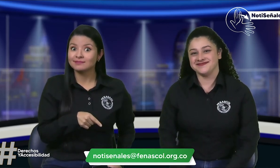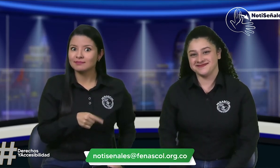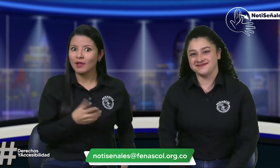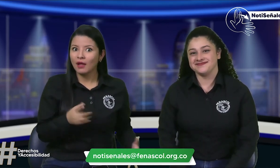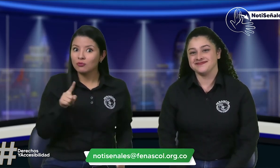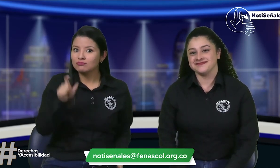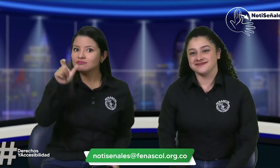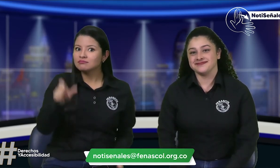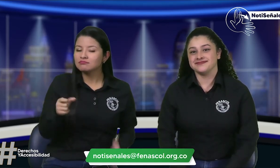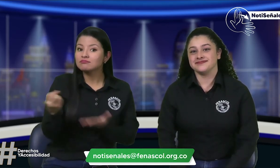aquí